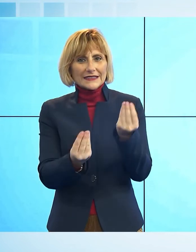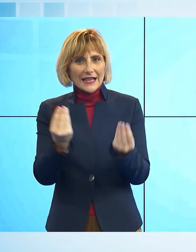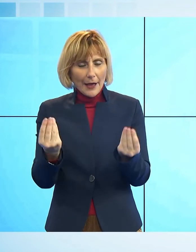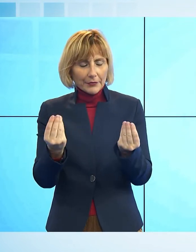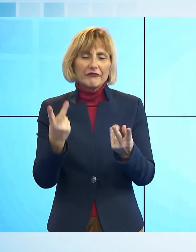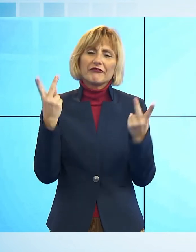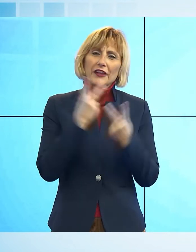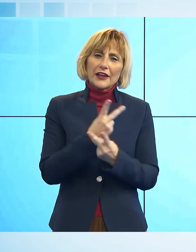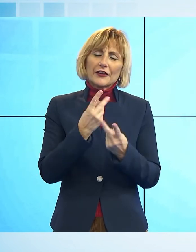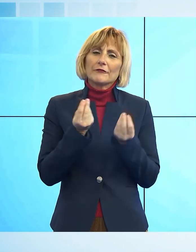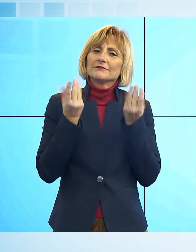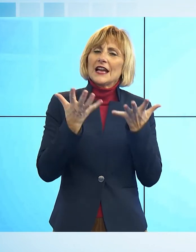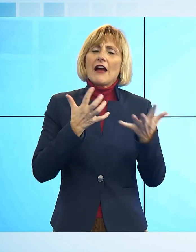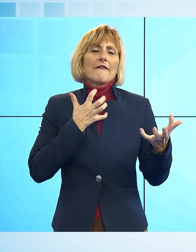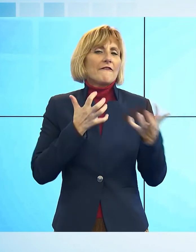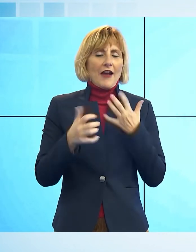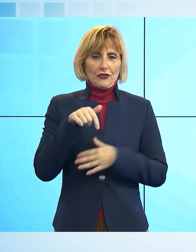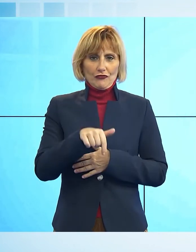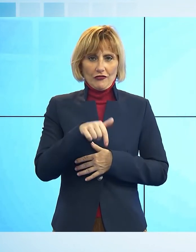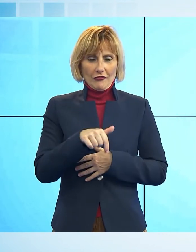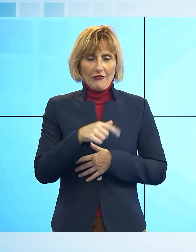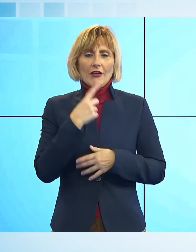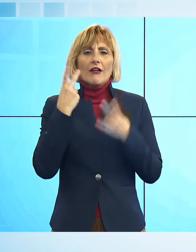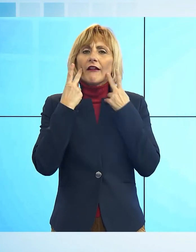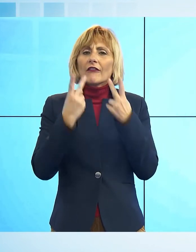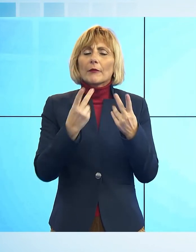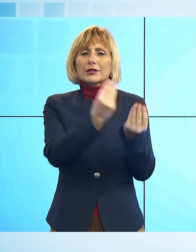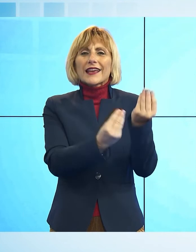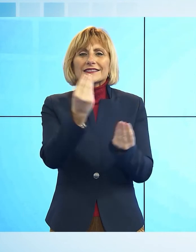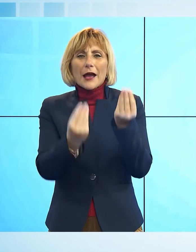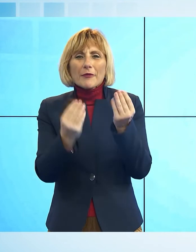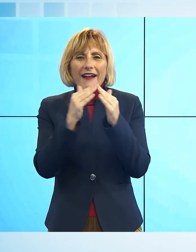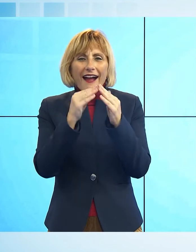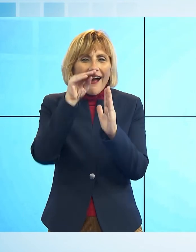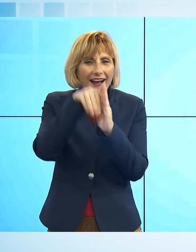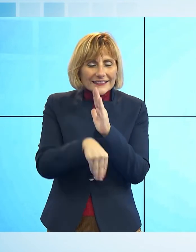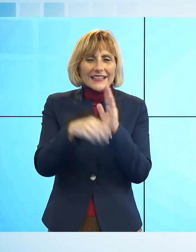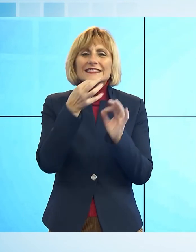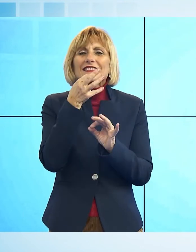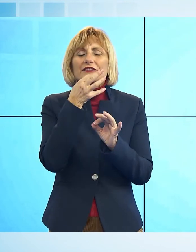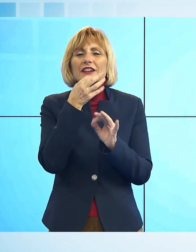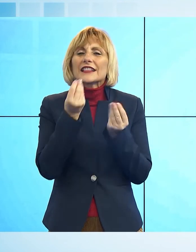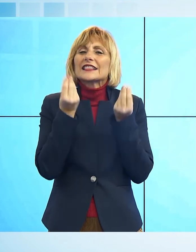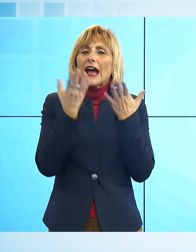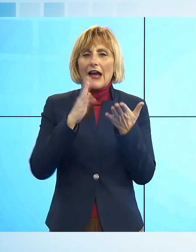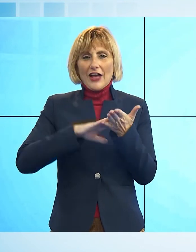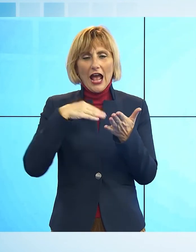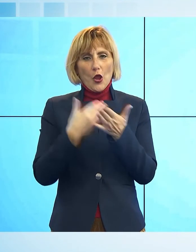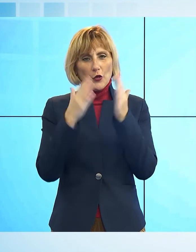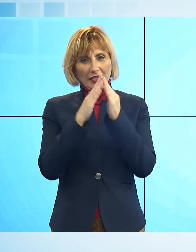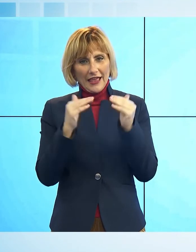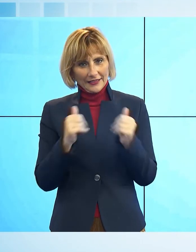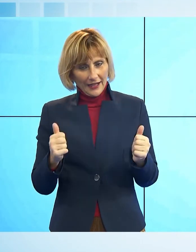affascina. Ritornare e vedere un presepe in una casa è valorizzare, diciamo, anche un po' il Natale.